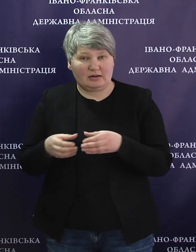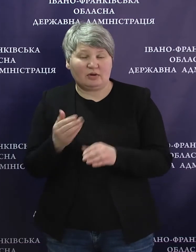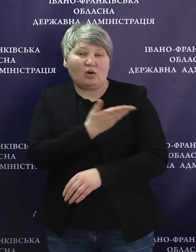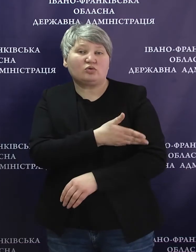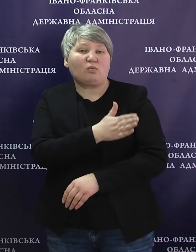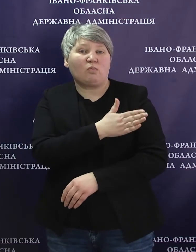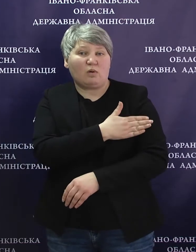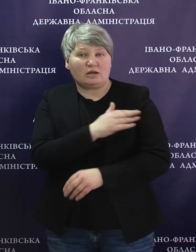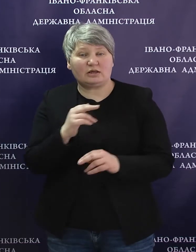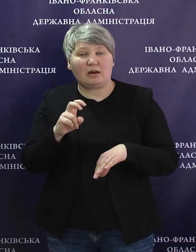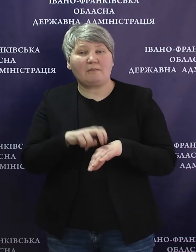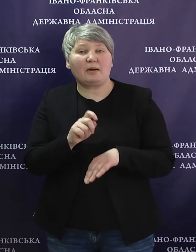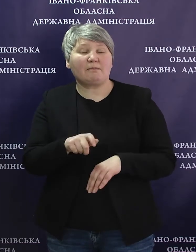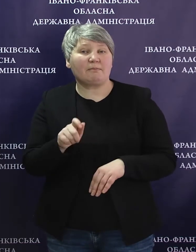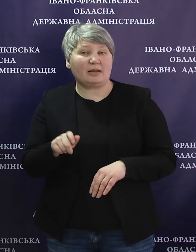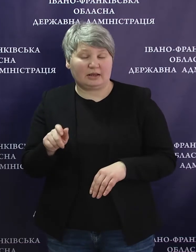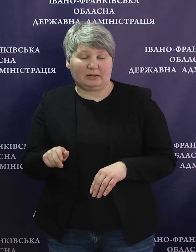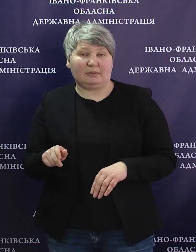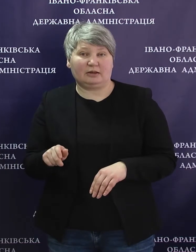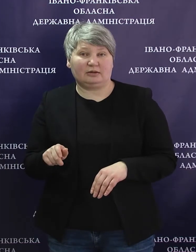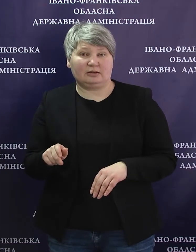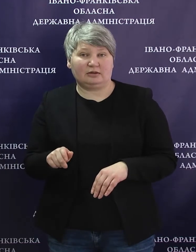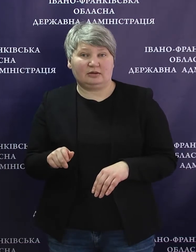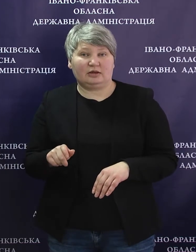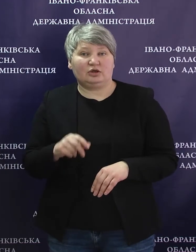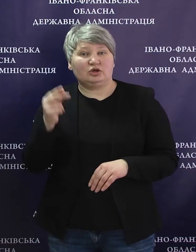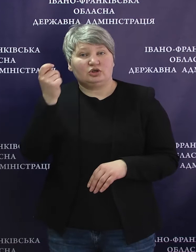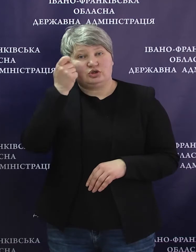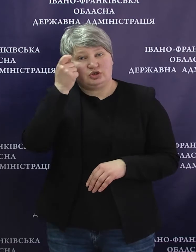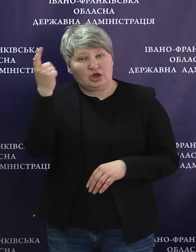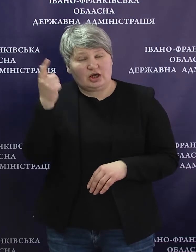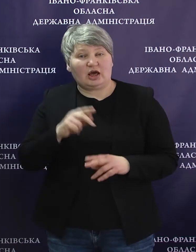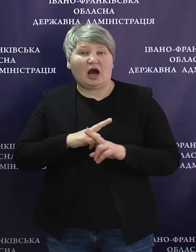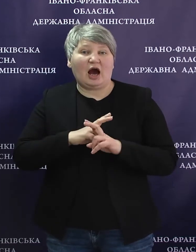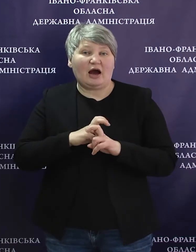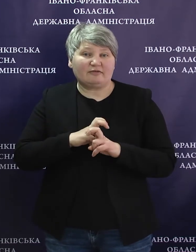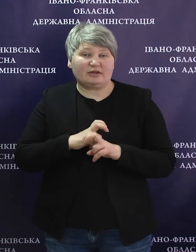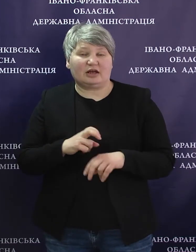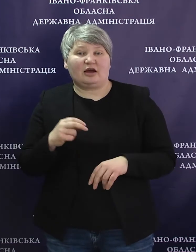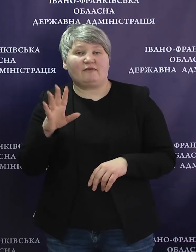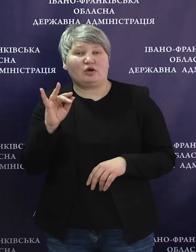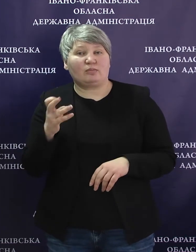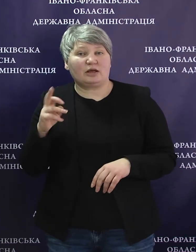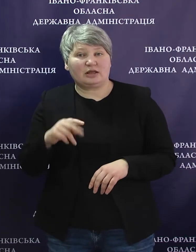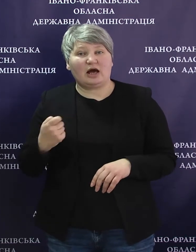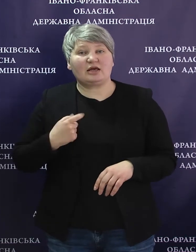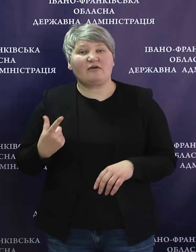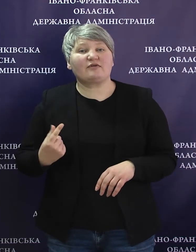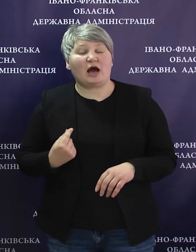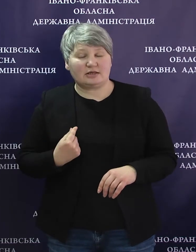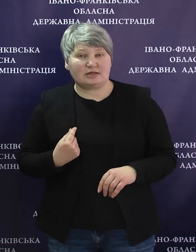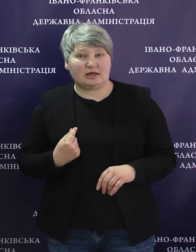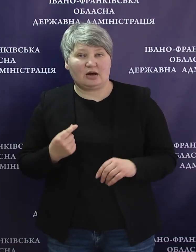польськими медиками, медиками Чехії, Австрії, Великобританії, Франції про